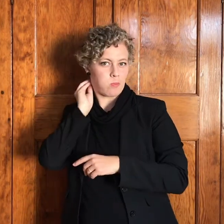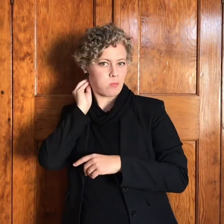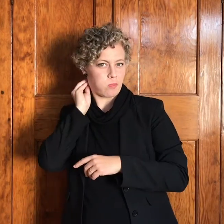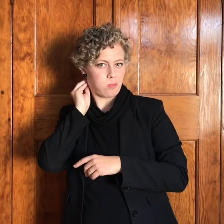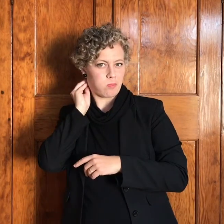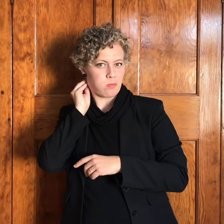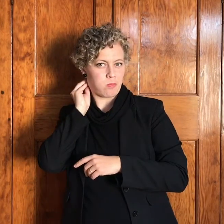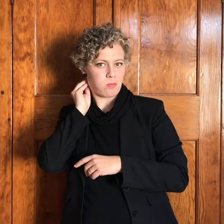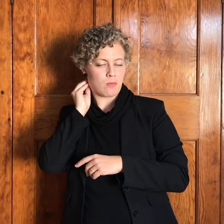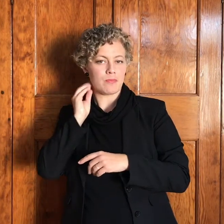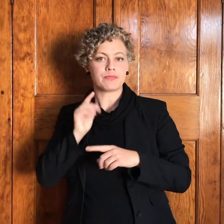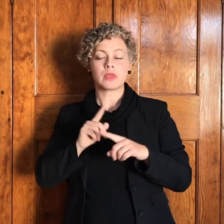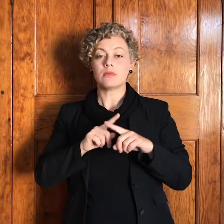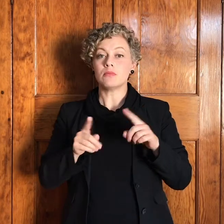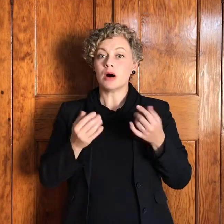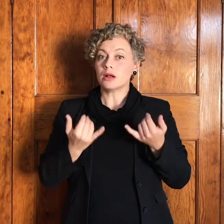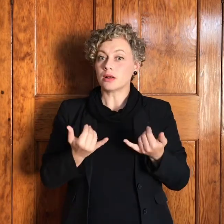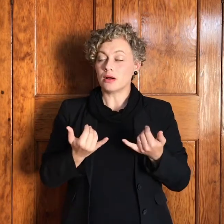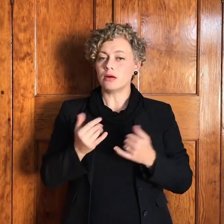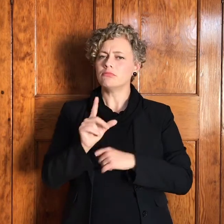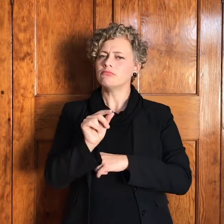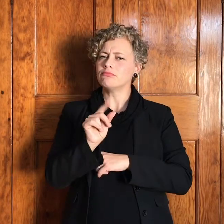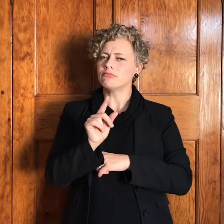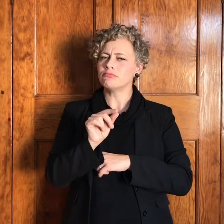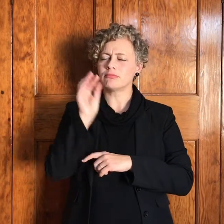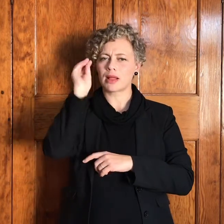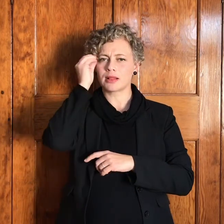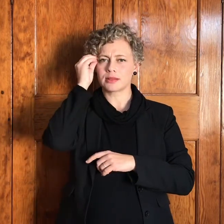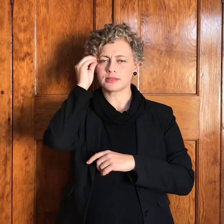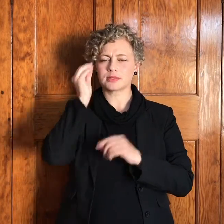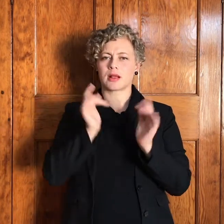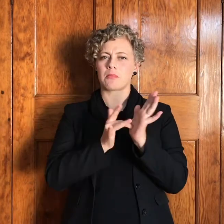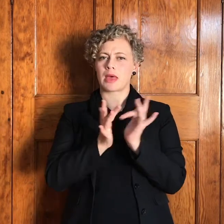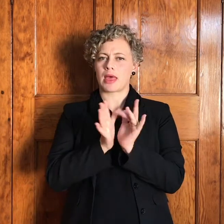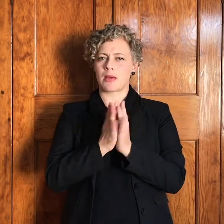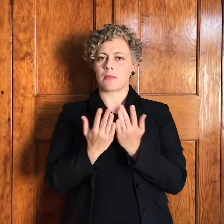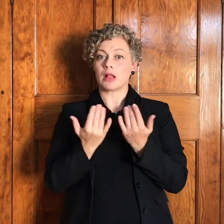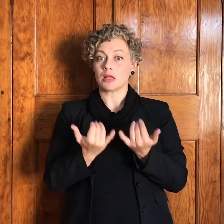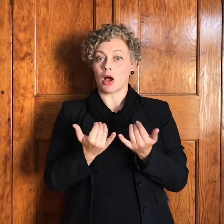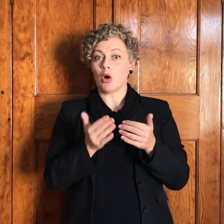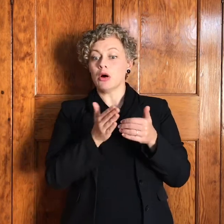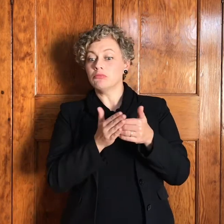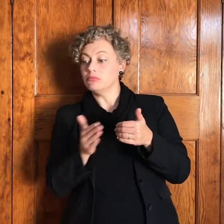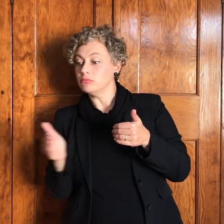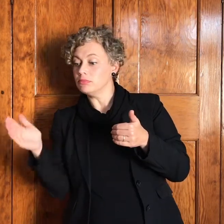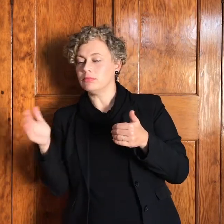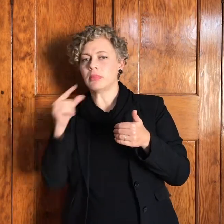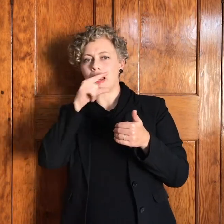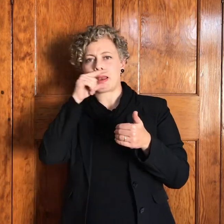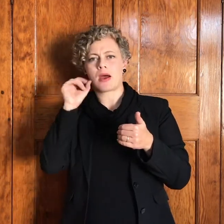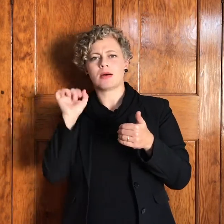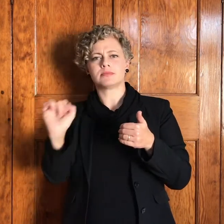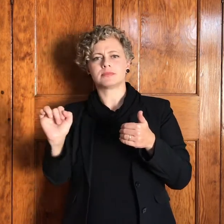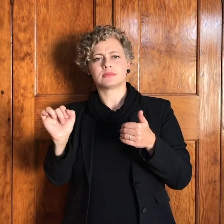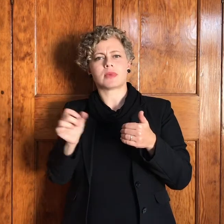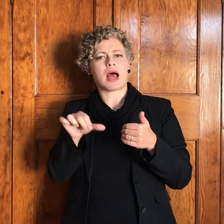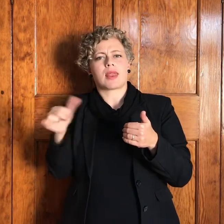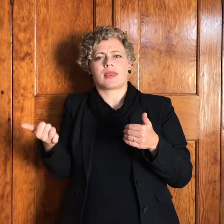interessant is is dat die bybel van hier af hom ook met een ander naam noem hy word genoem shalem